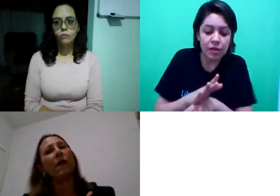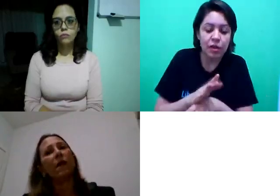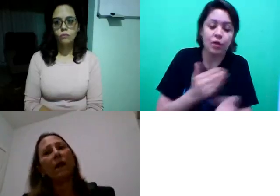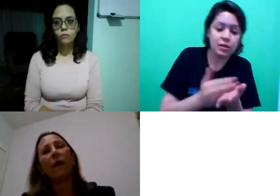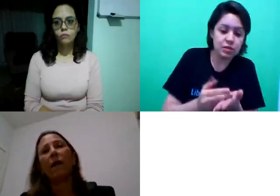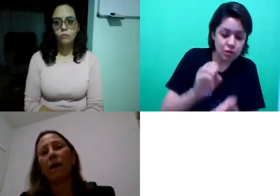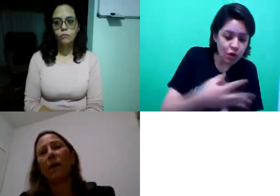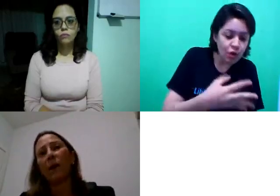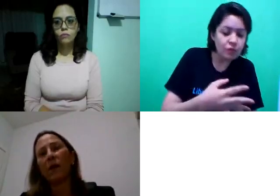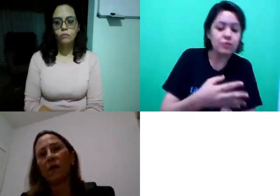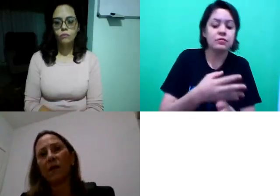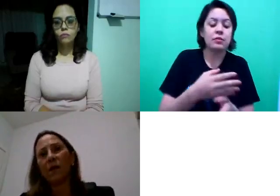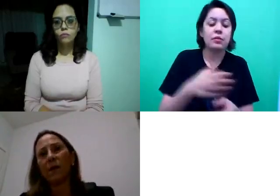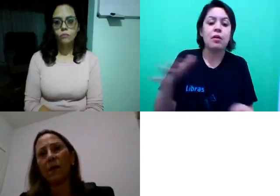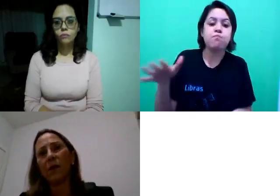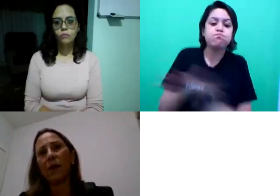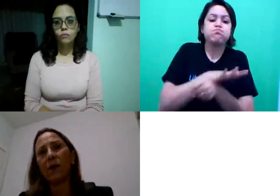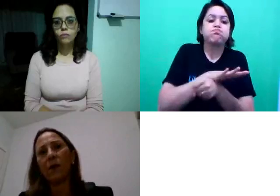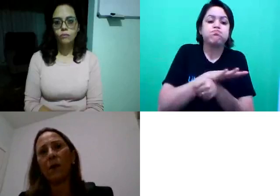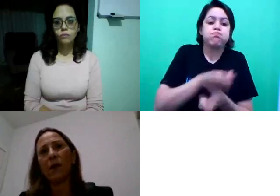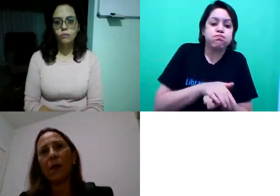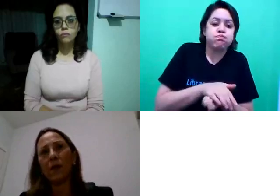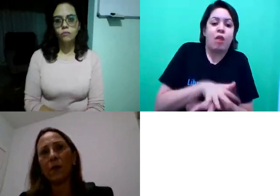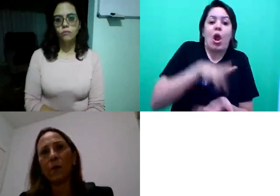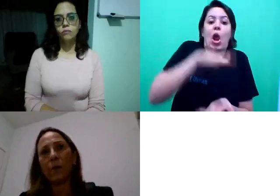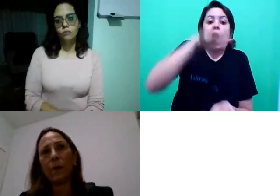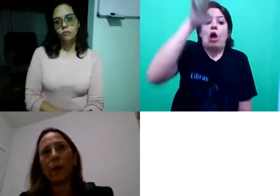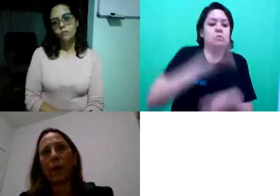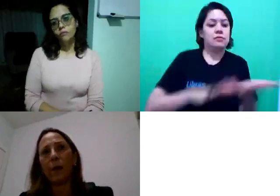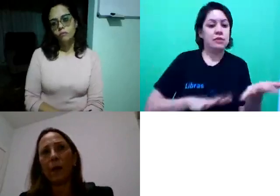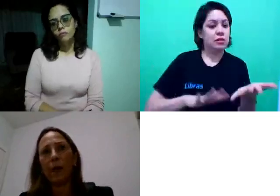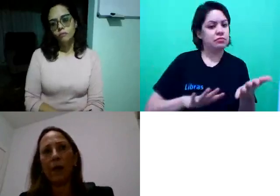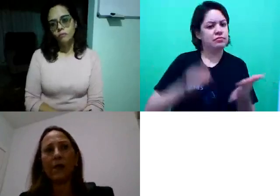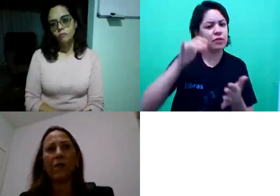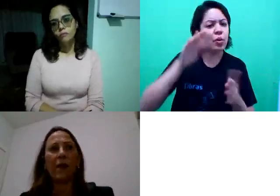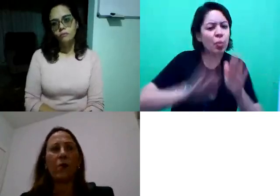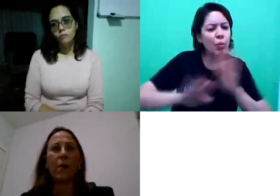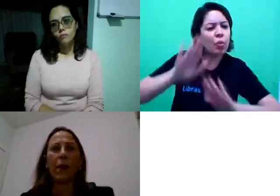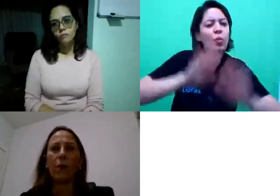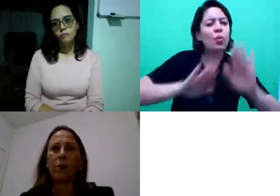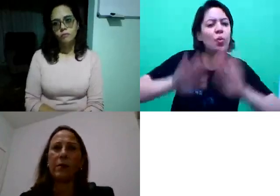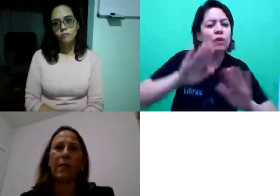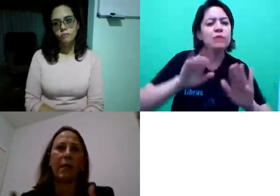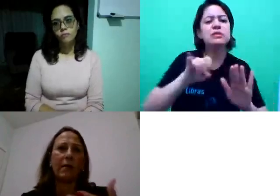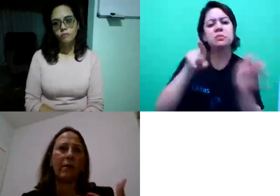Então, eu peço que vocês tenham bastante cuidado com isso. Ok? Se tiverem alguma pergunta, talvez